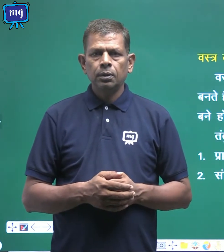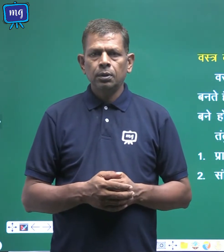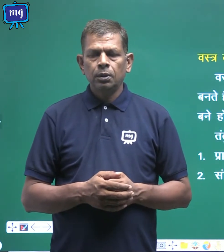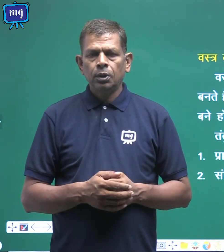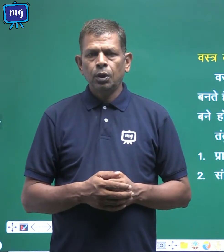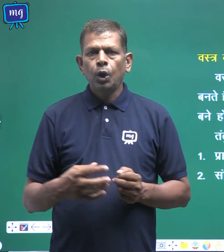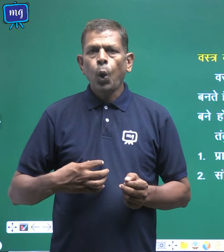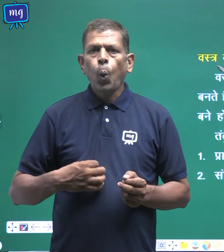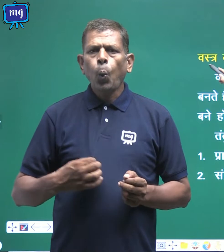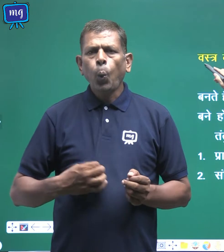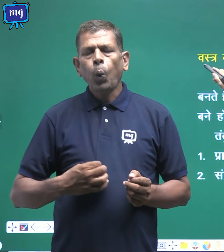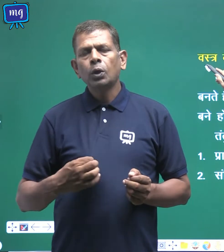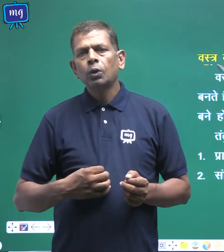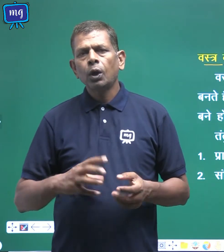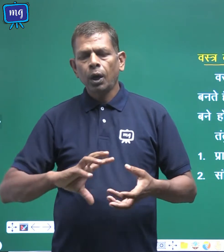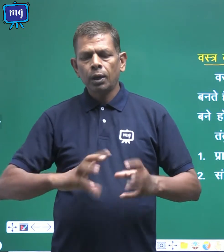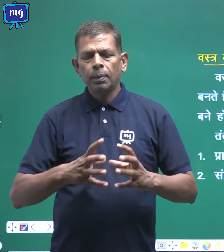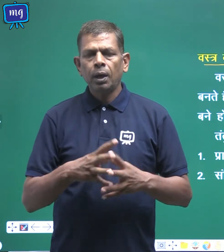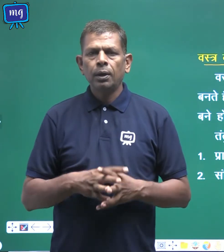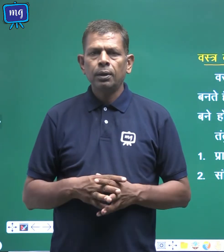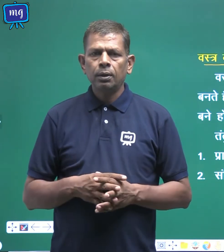वस्त्र का निर्मान